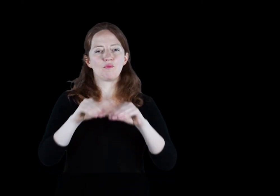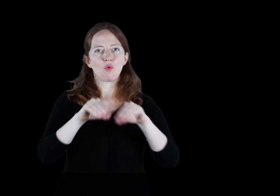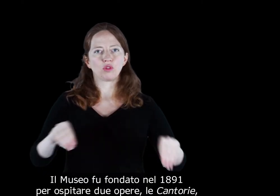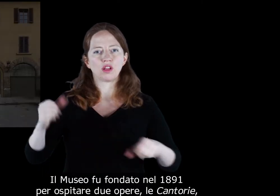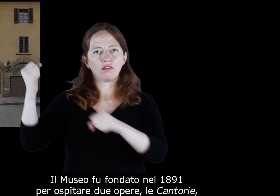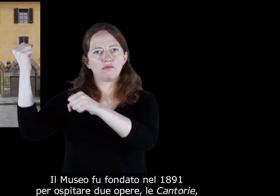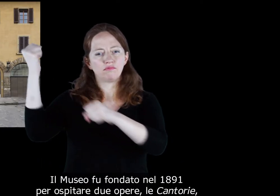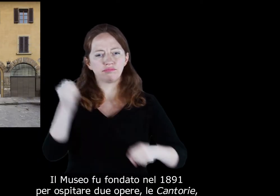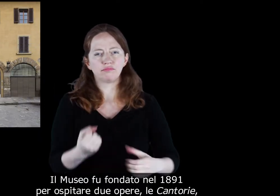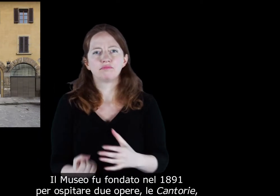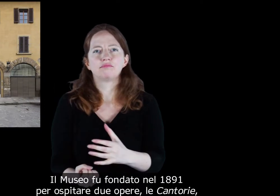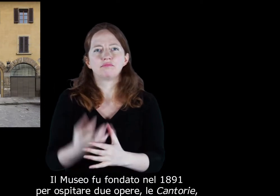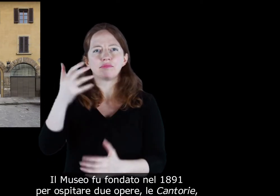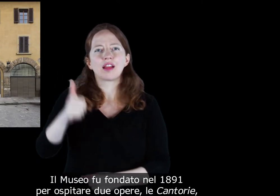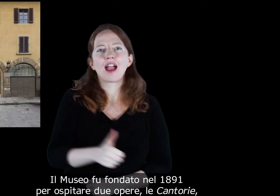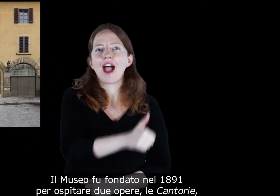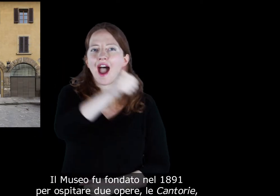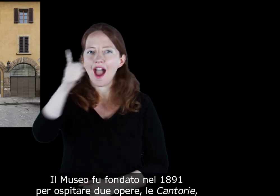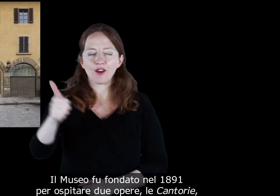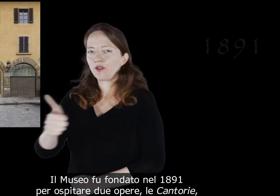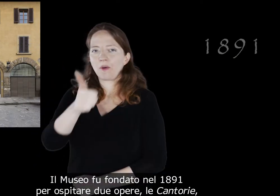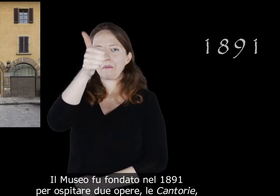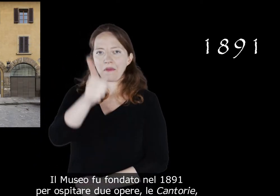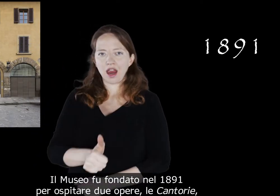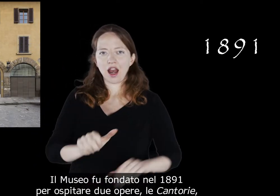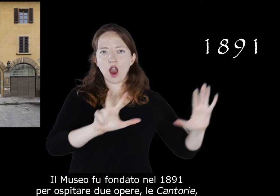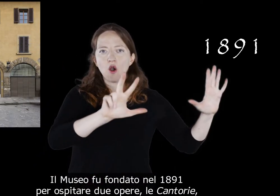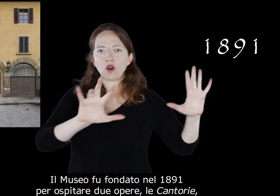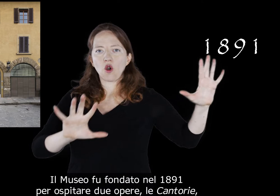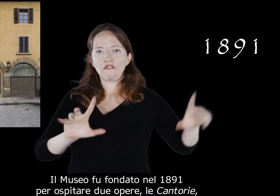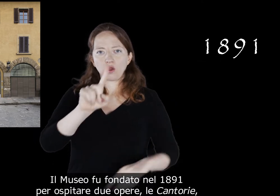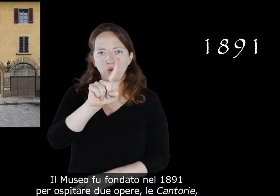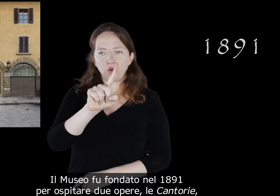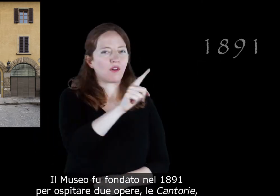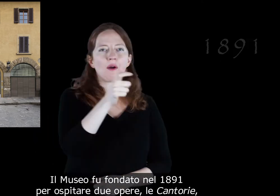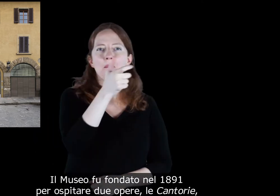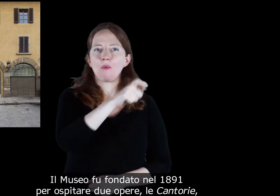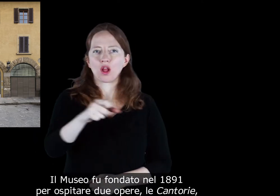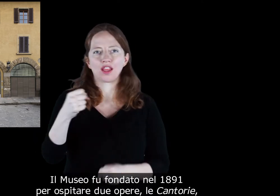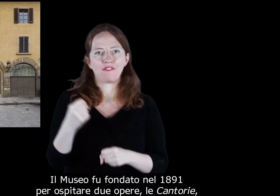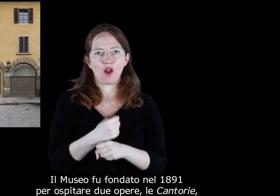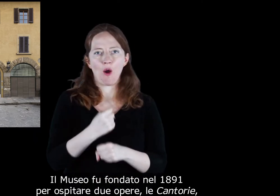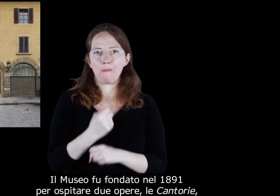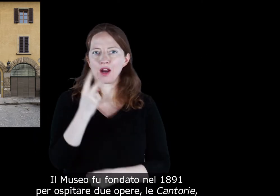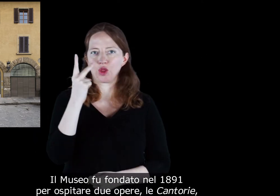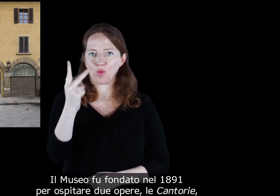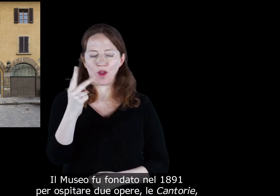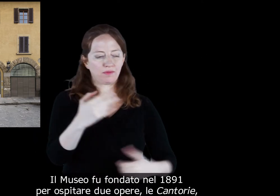Il museo fu fondato nel 1891 per ospitare due opere,